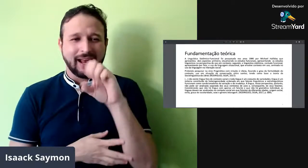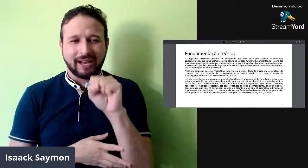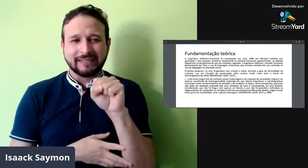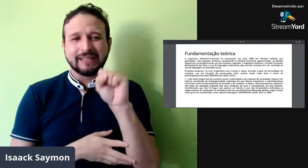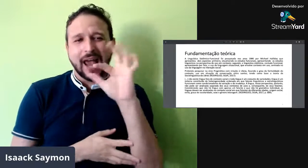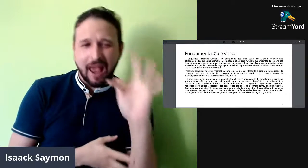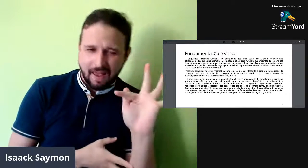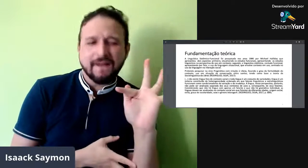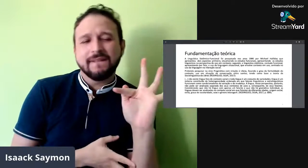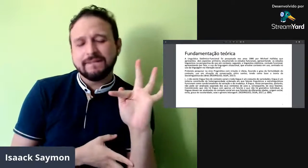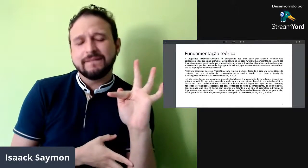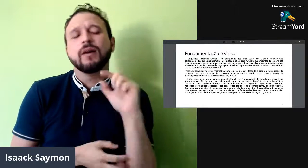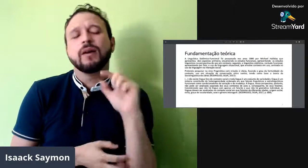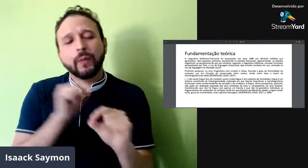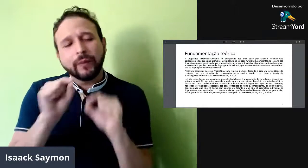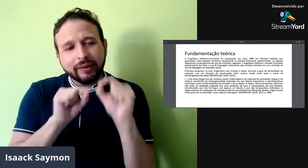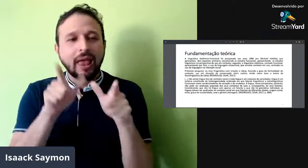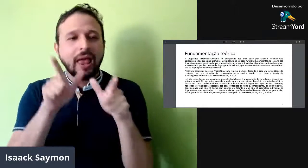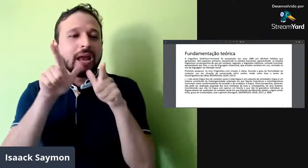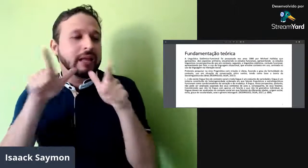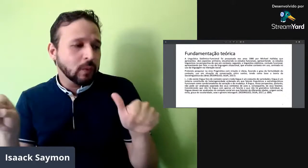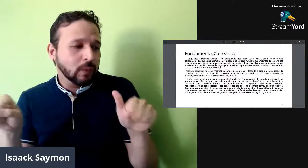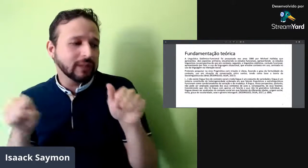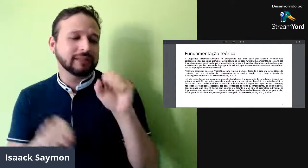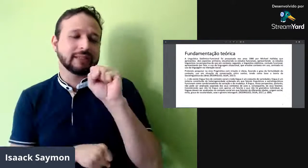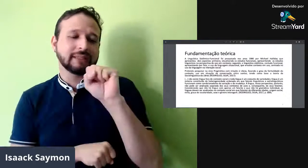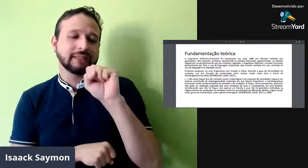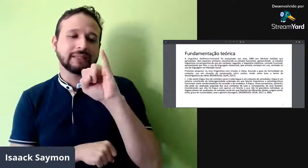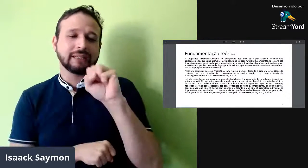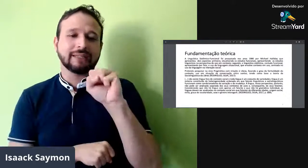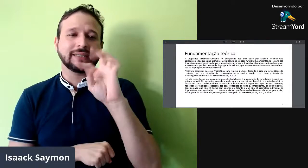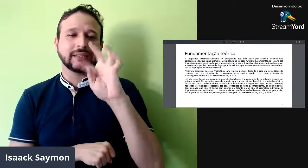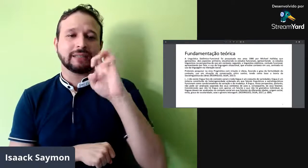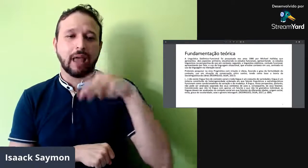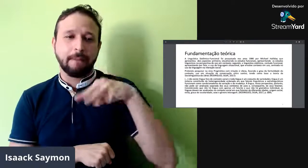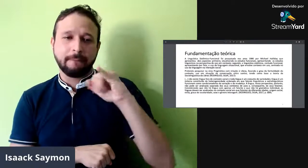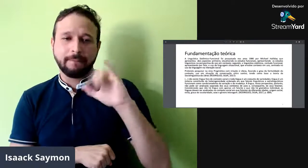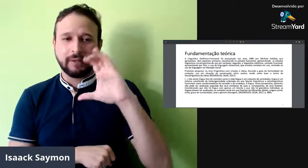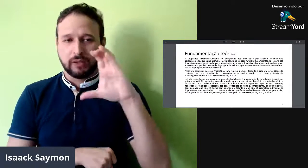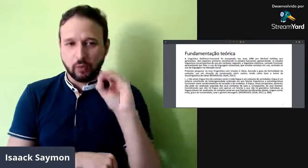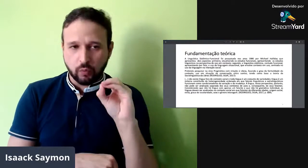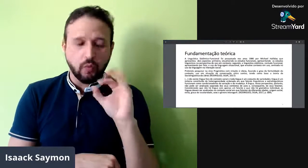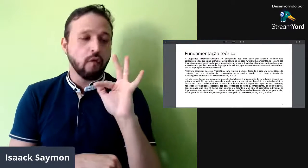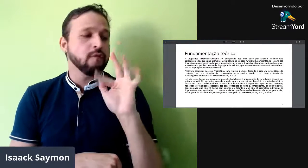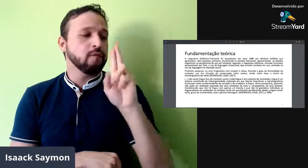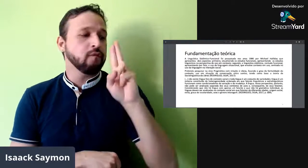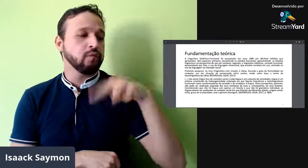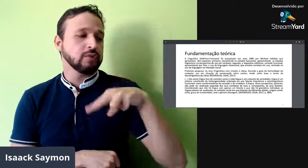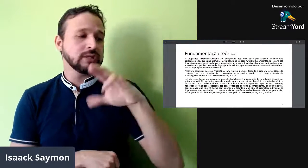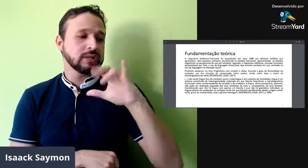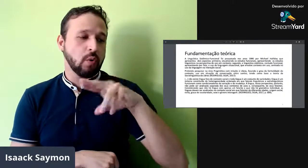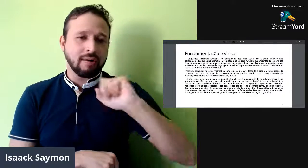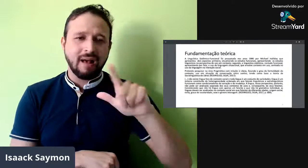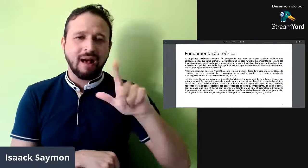A LSF, né, que seria a Linguística Sistêmico